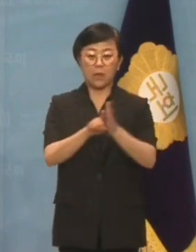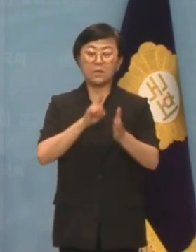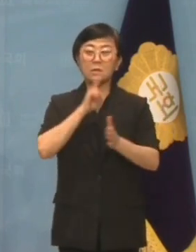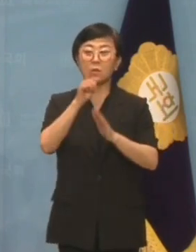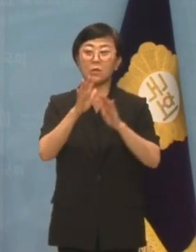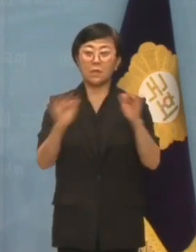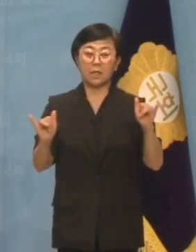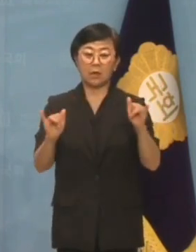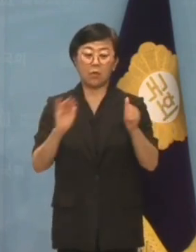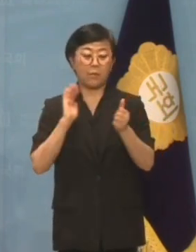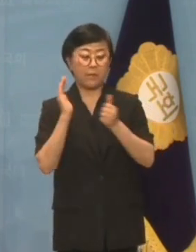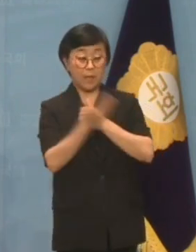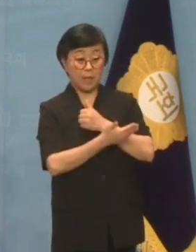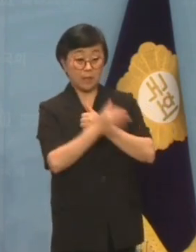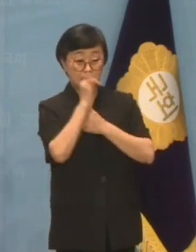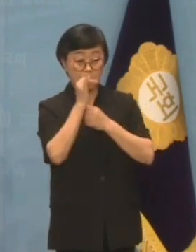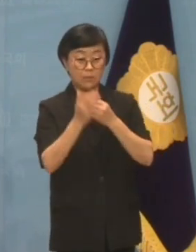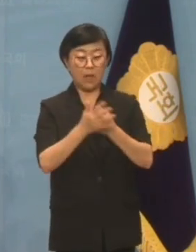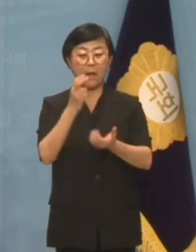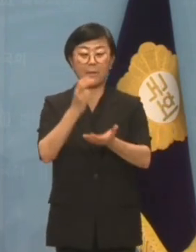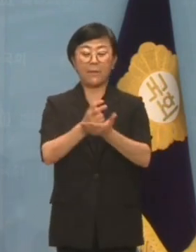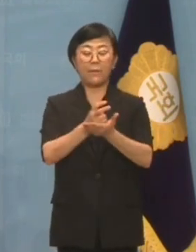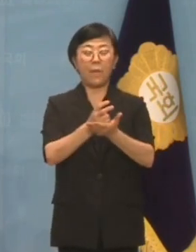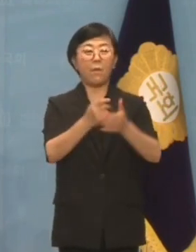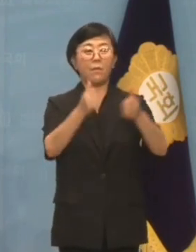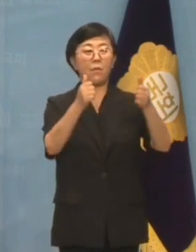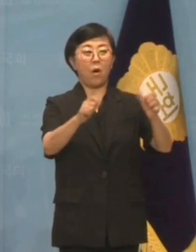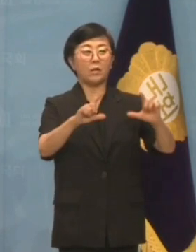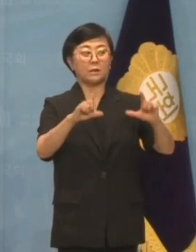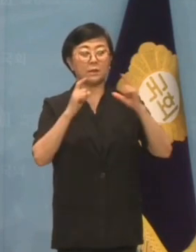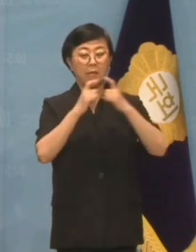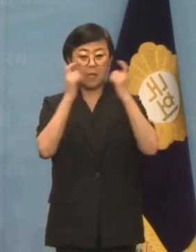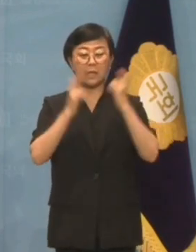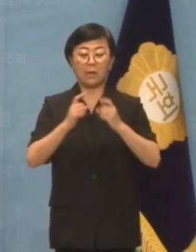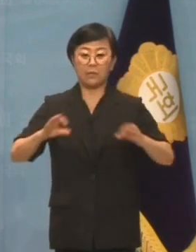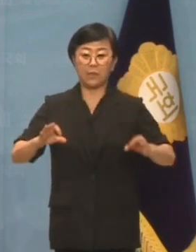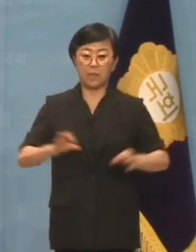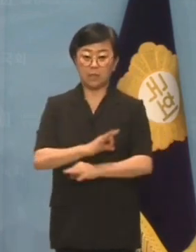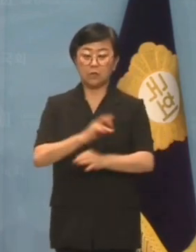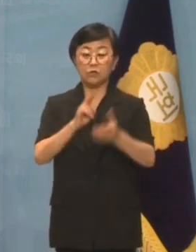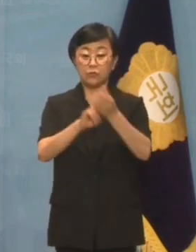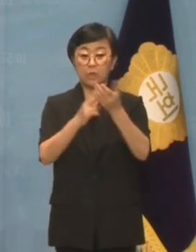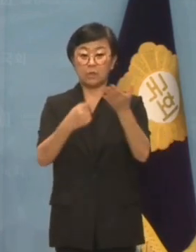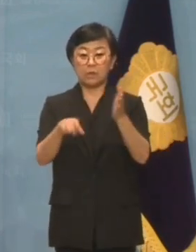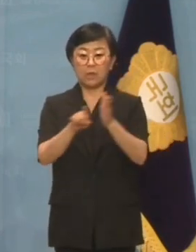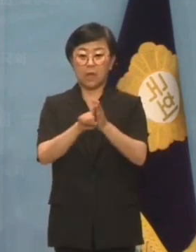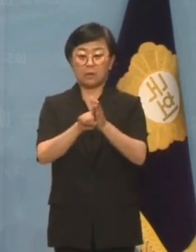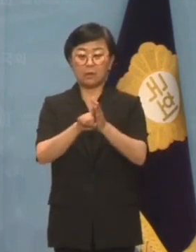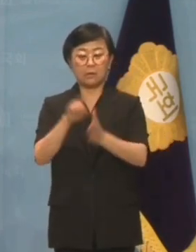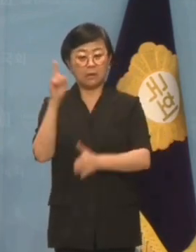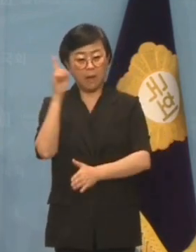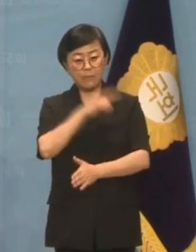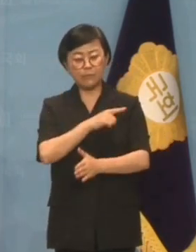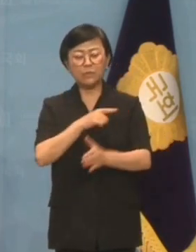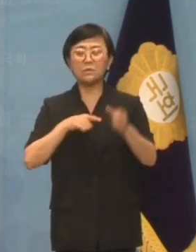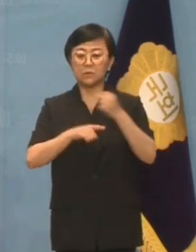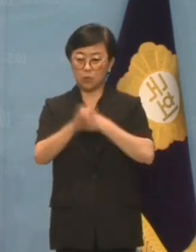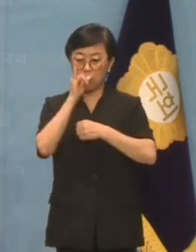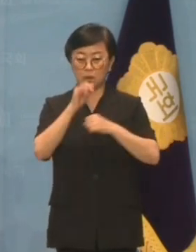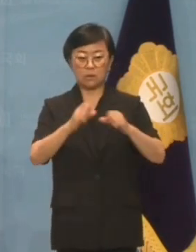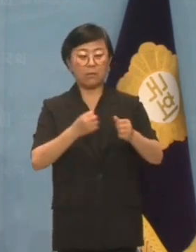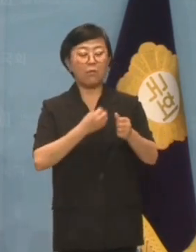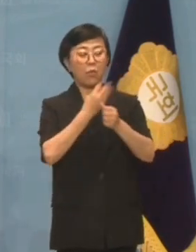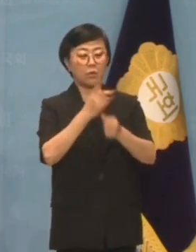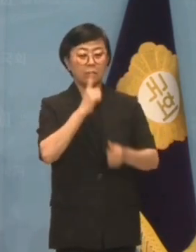신고자라고 포장했지만 법원은 사실상 개인의 비위를 감추고자 한 불순한 폭로자로